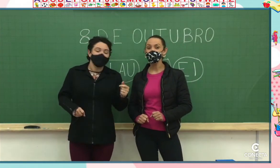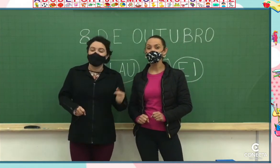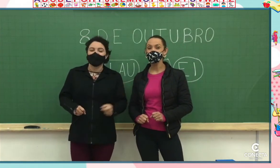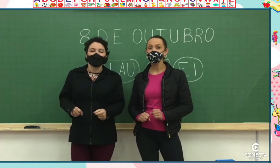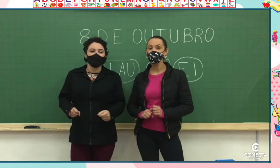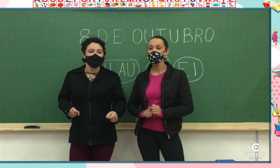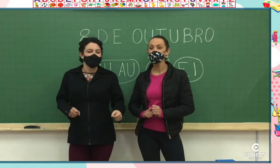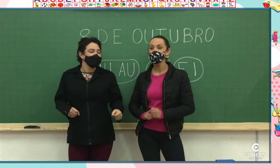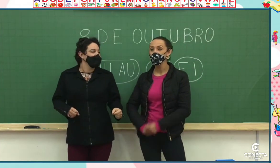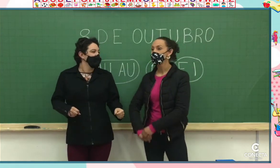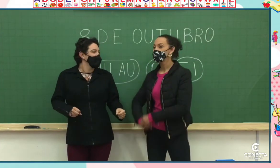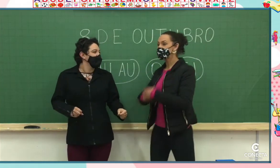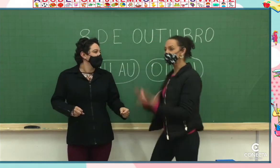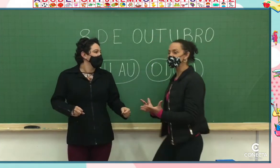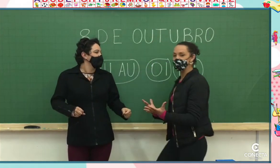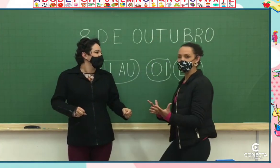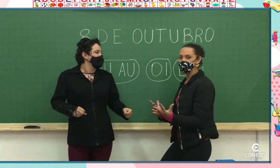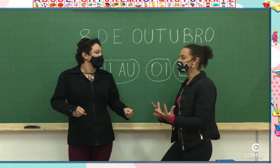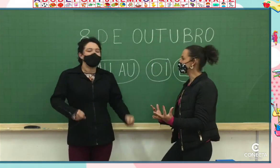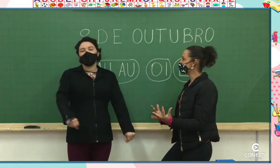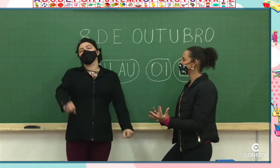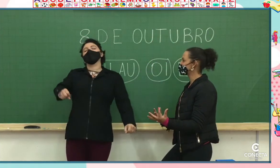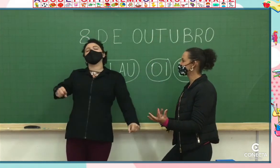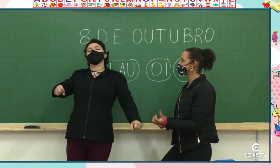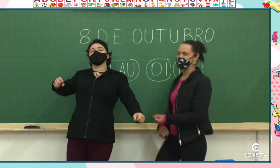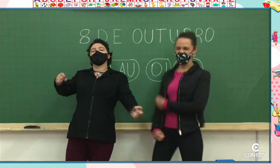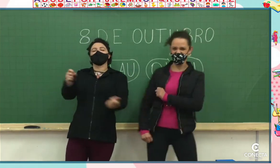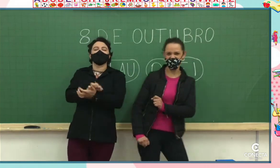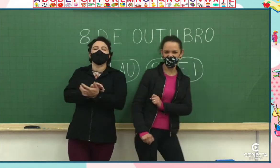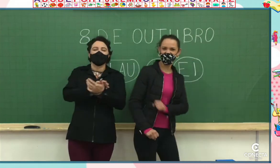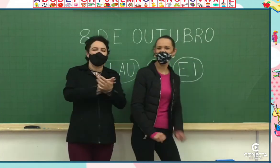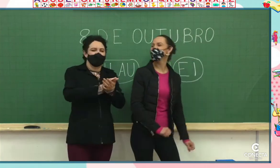Ele estava ajudando na construção de um supermercado.